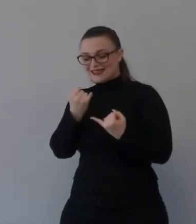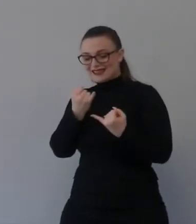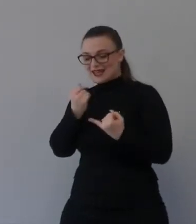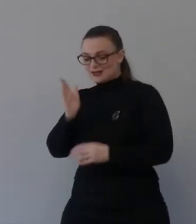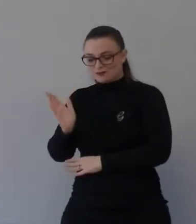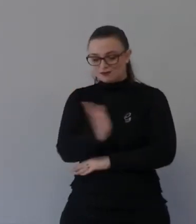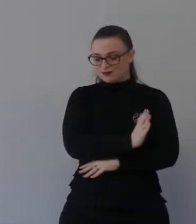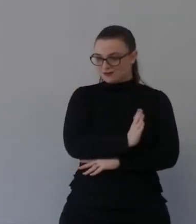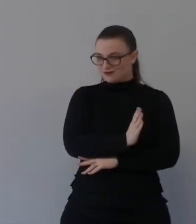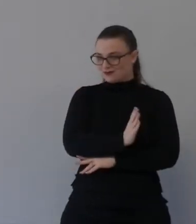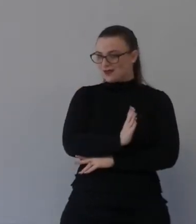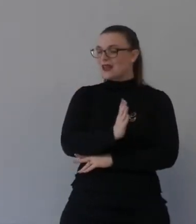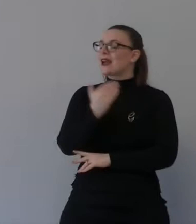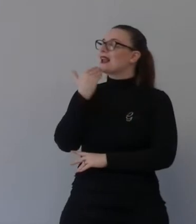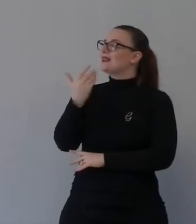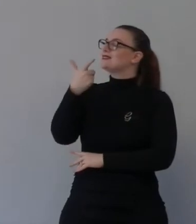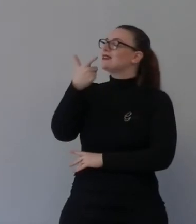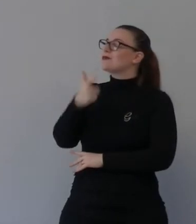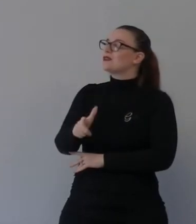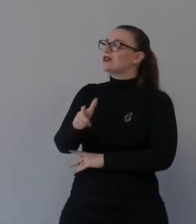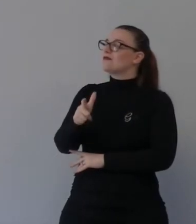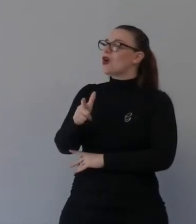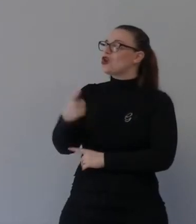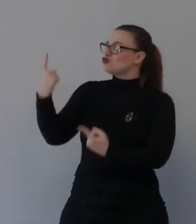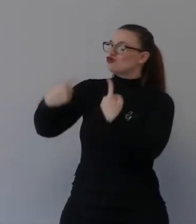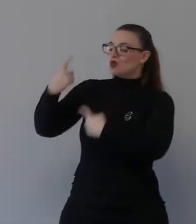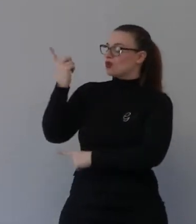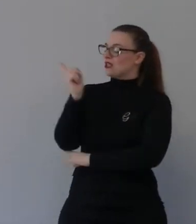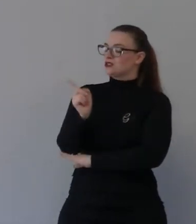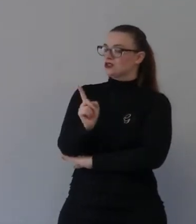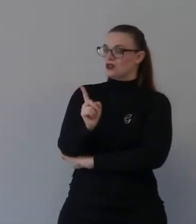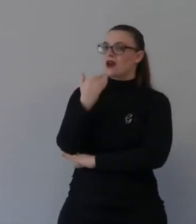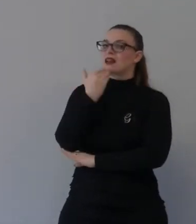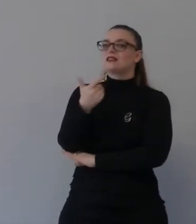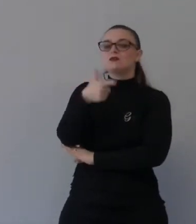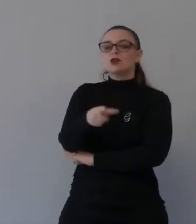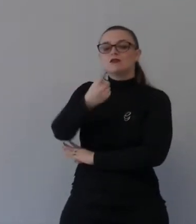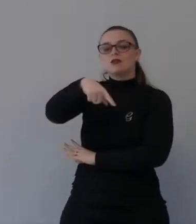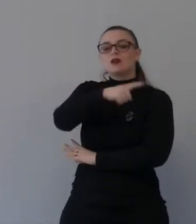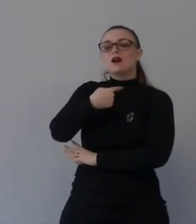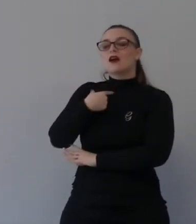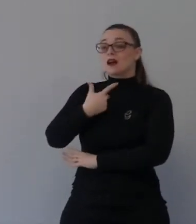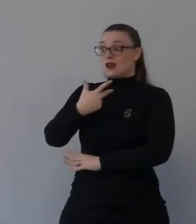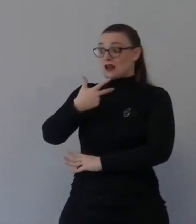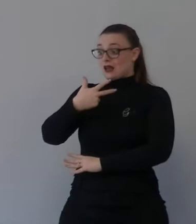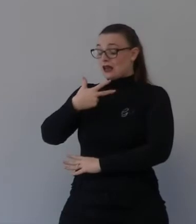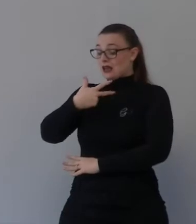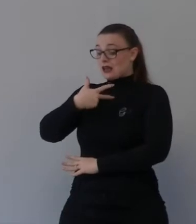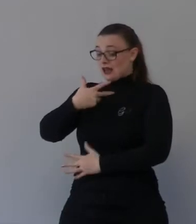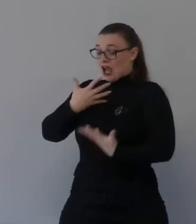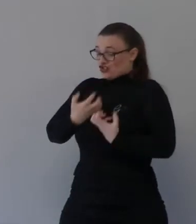del giudizio grazie che tutti coloro che credono in te si fermeranno su quella virgola